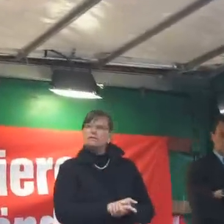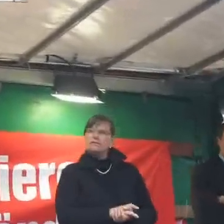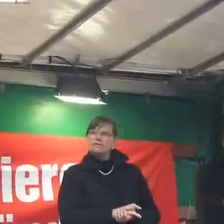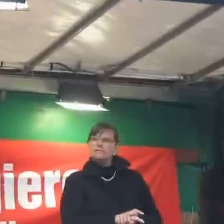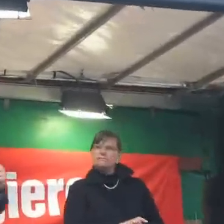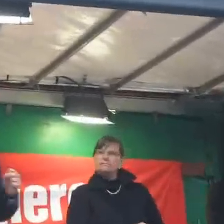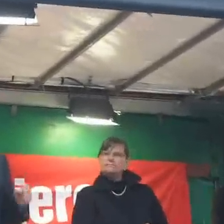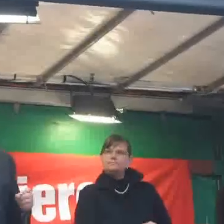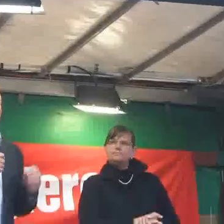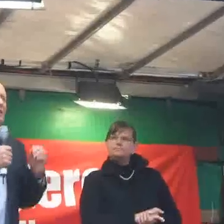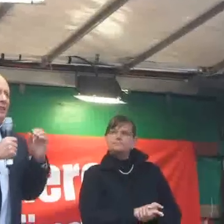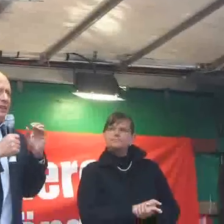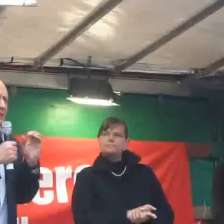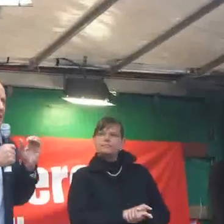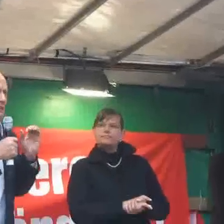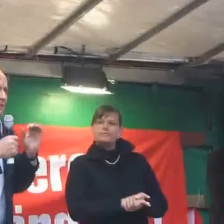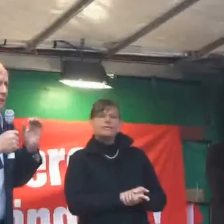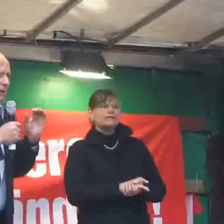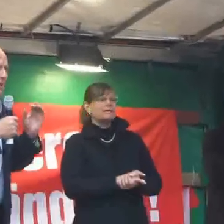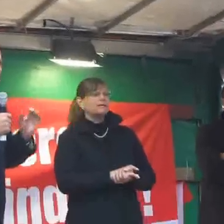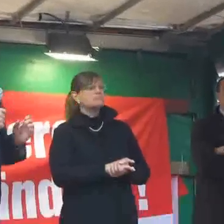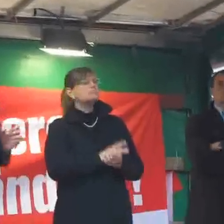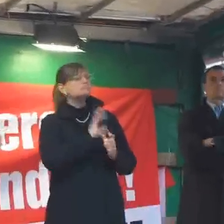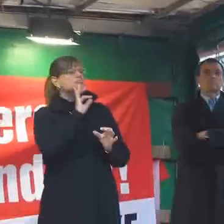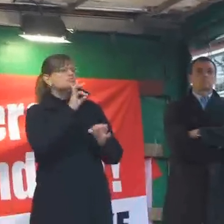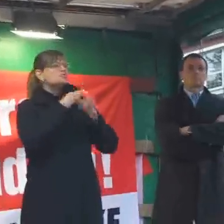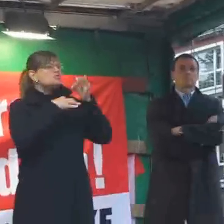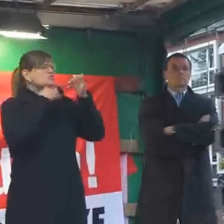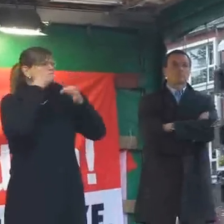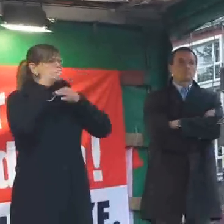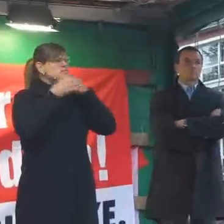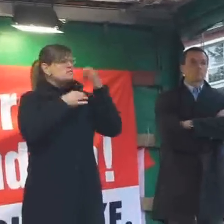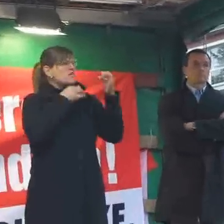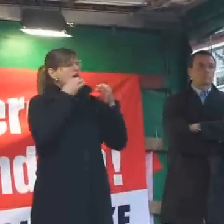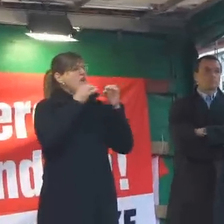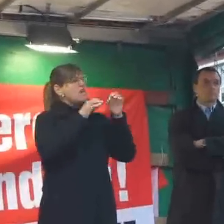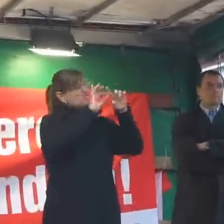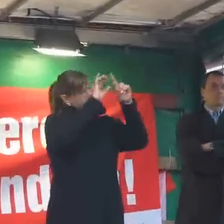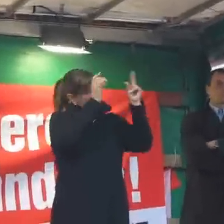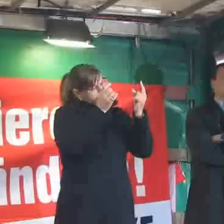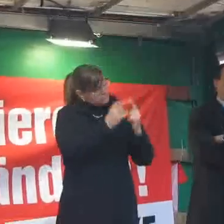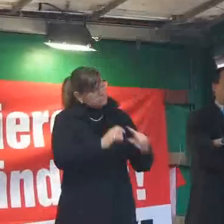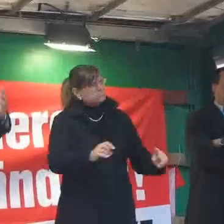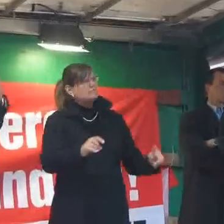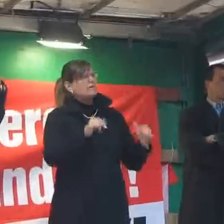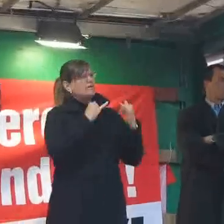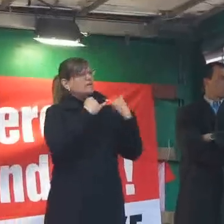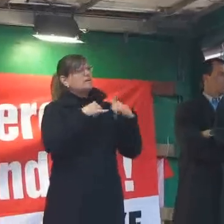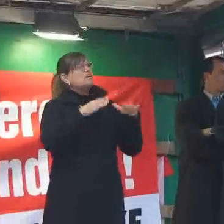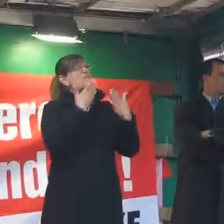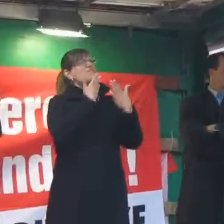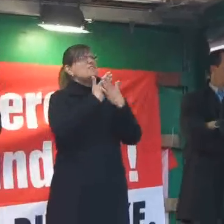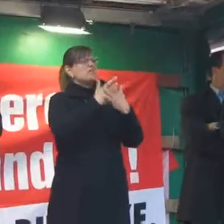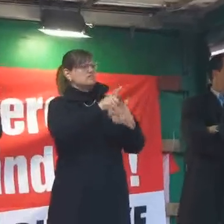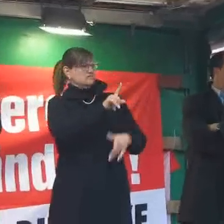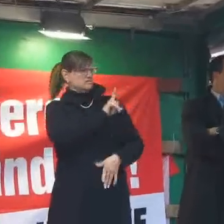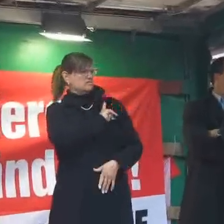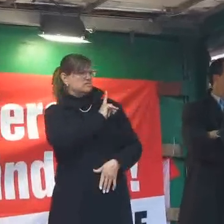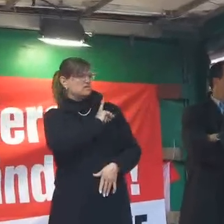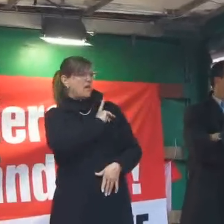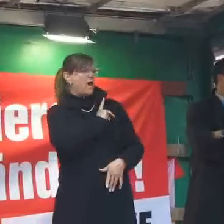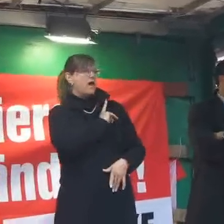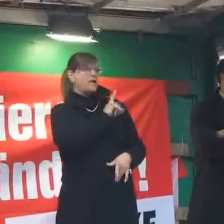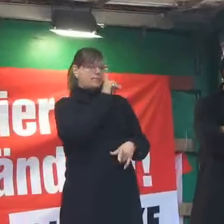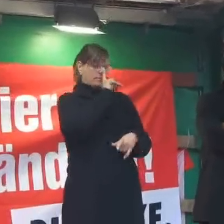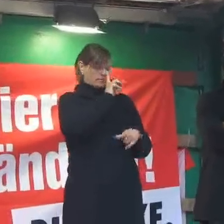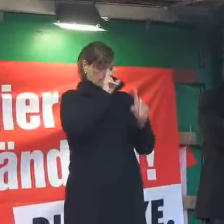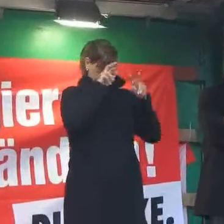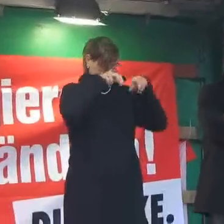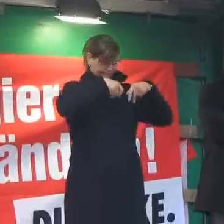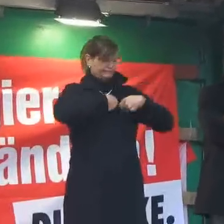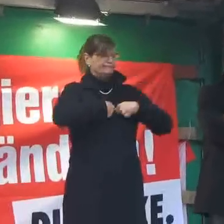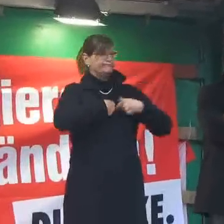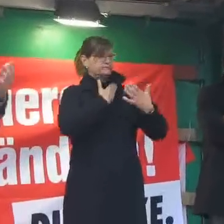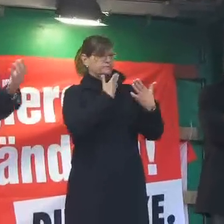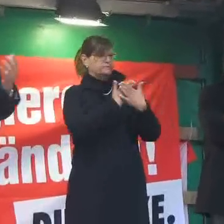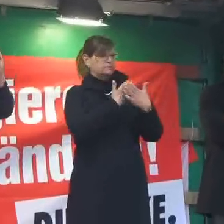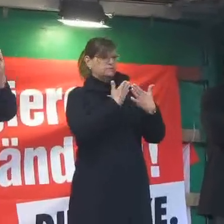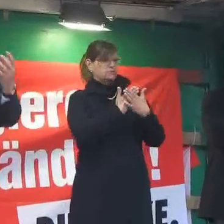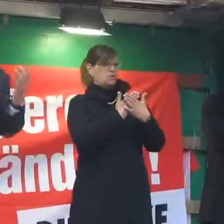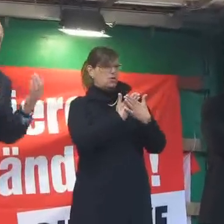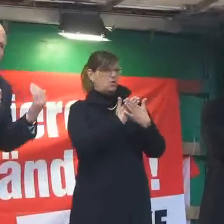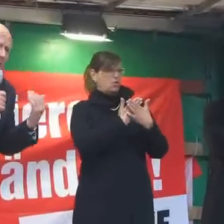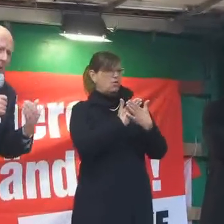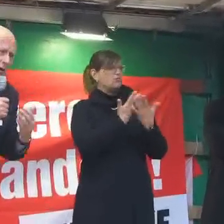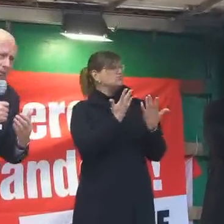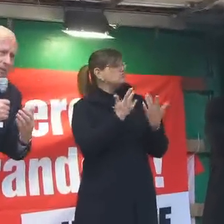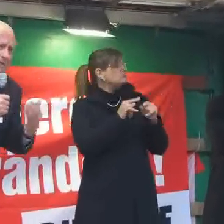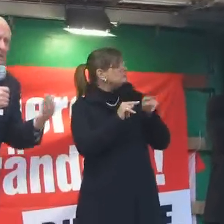dass die sogenannte Individualisierung dazu geführt hat, dass man mit sich selbst beschäftigt ist. Vielleicht noch mit dem,